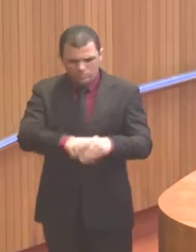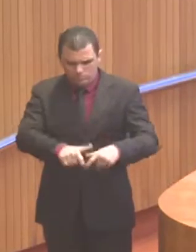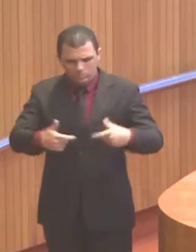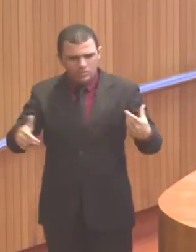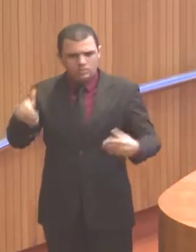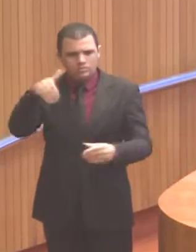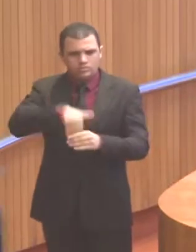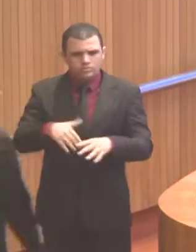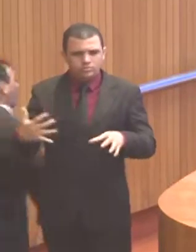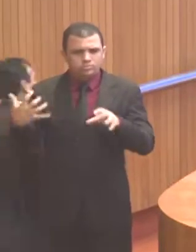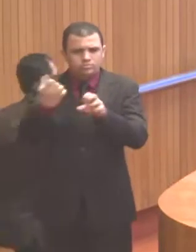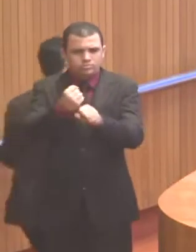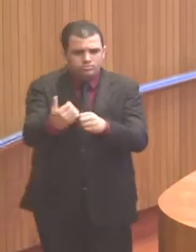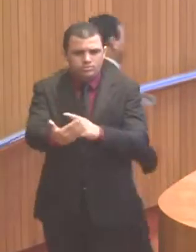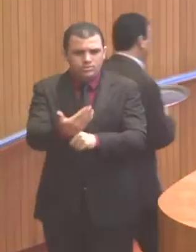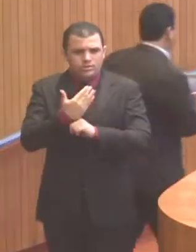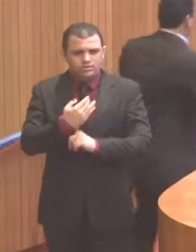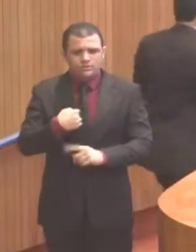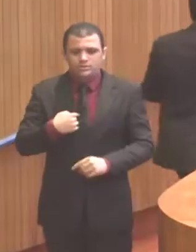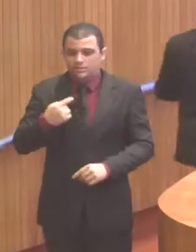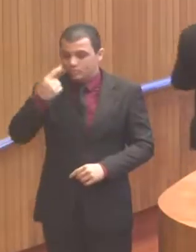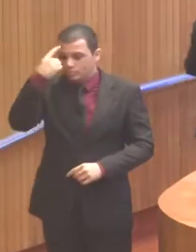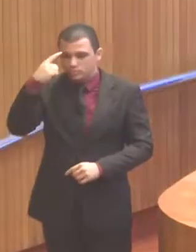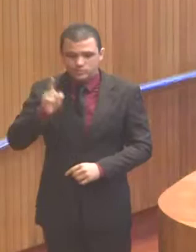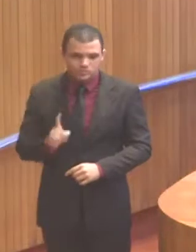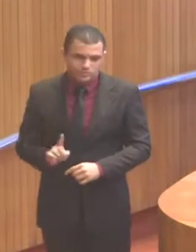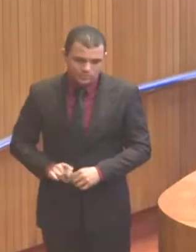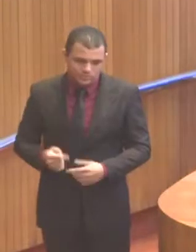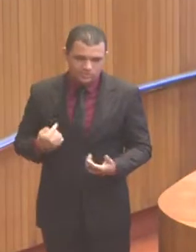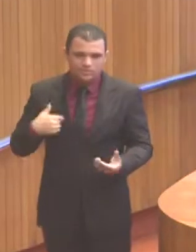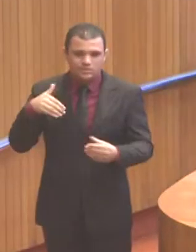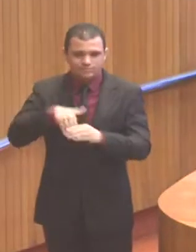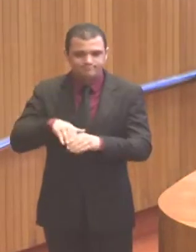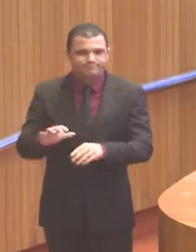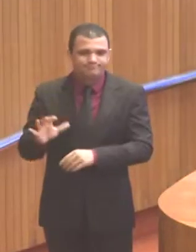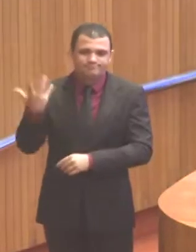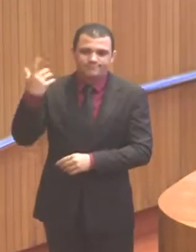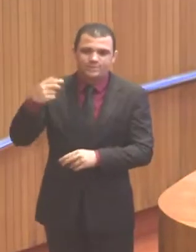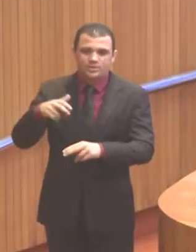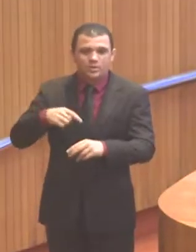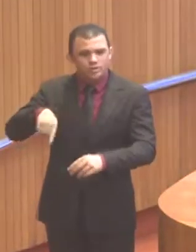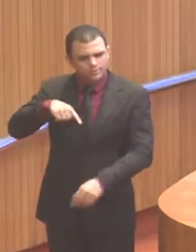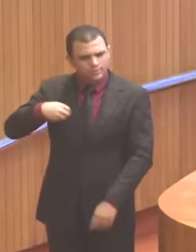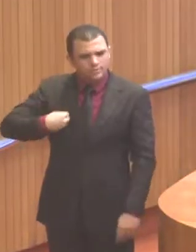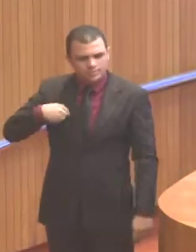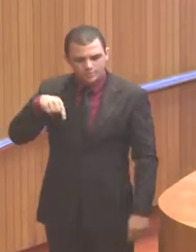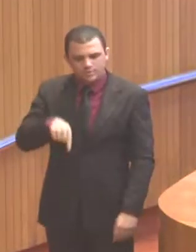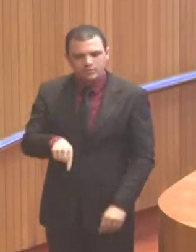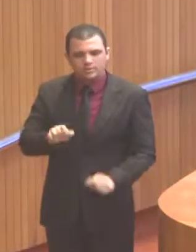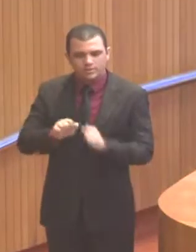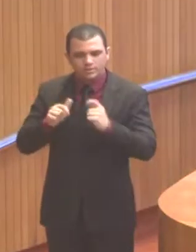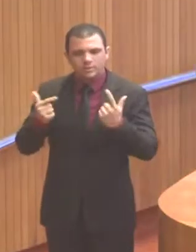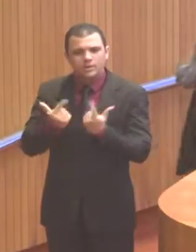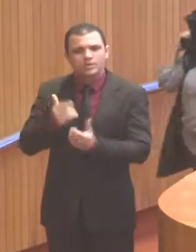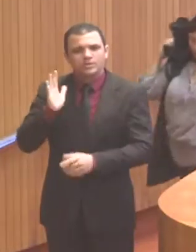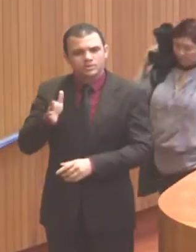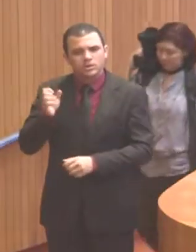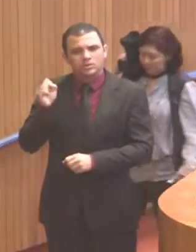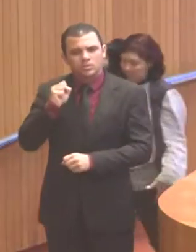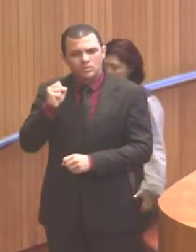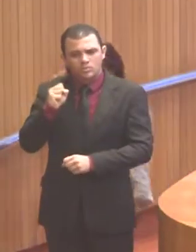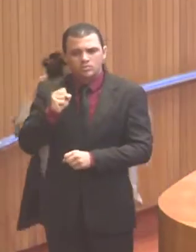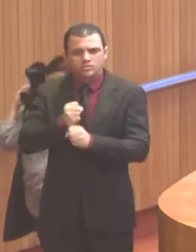tivemos realmente nessas eleições. Nós estamos aqui nesta casa há oito anos, em dois